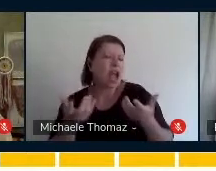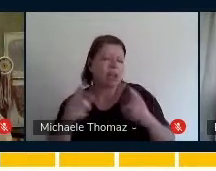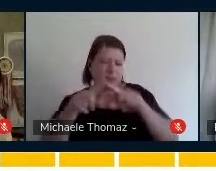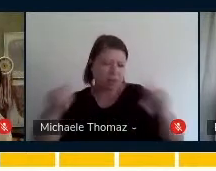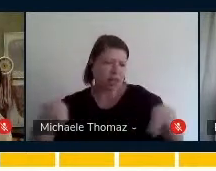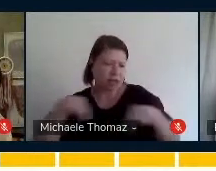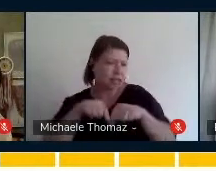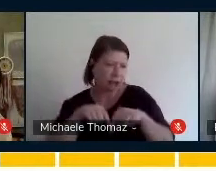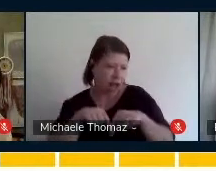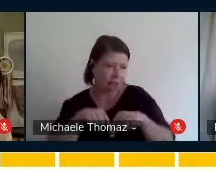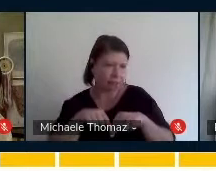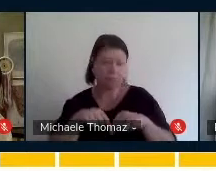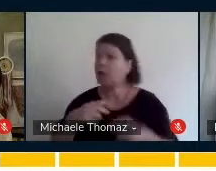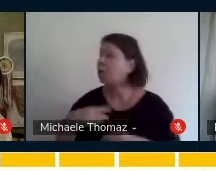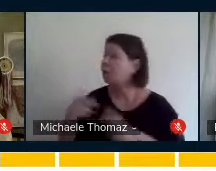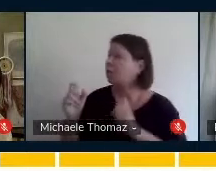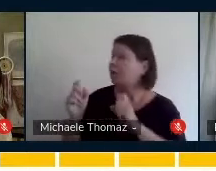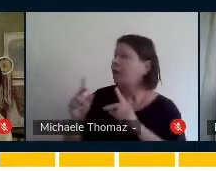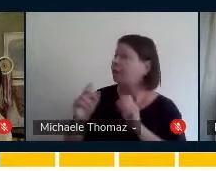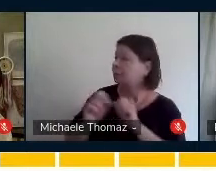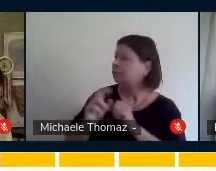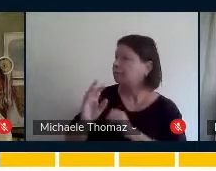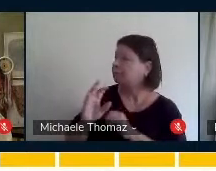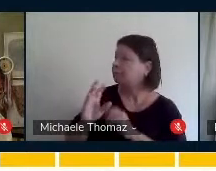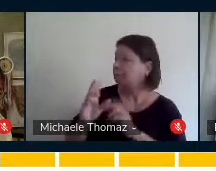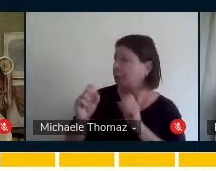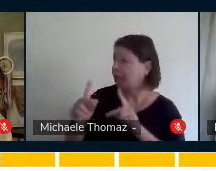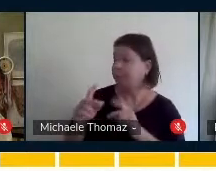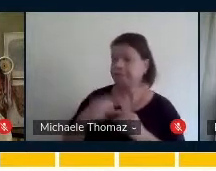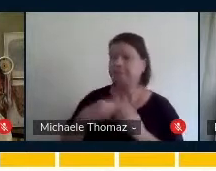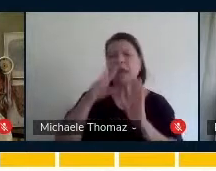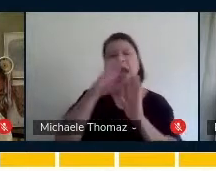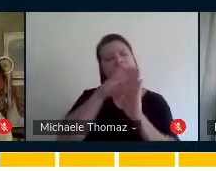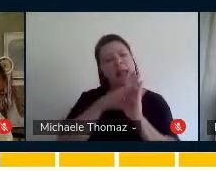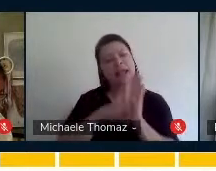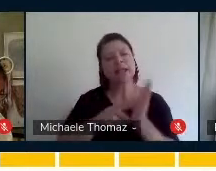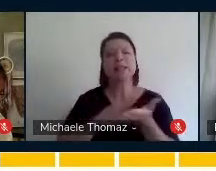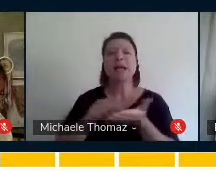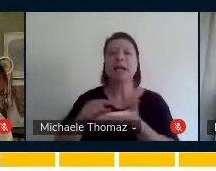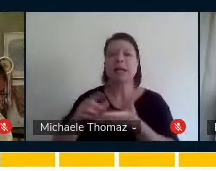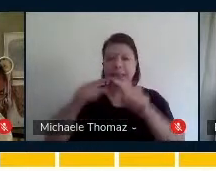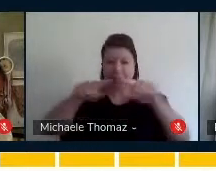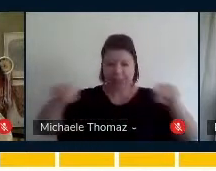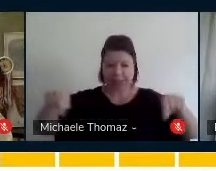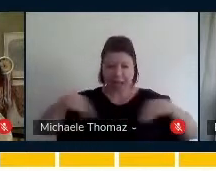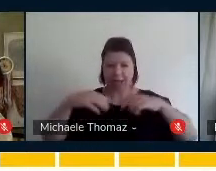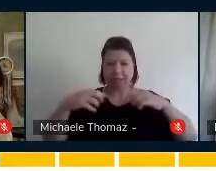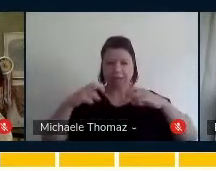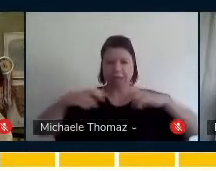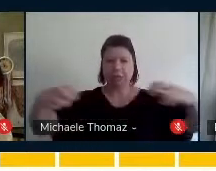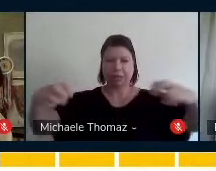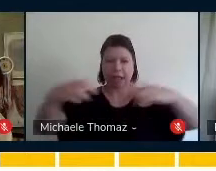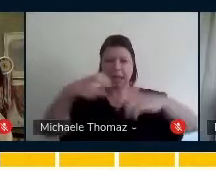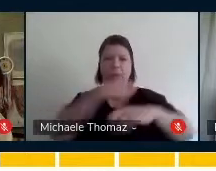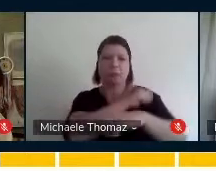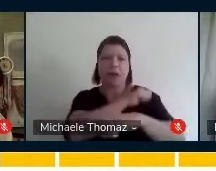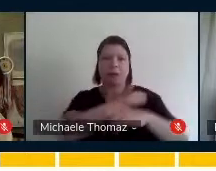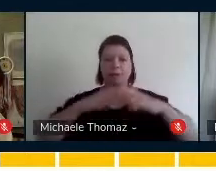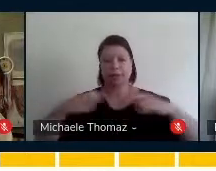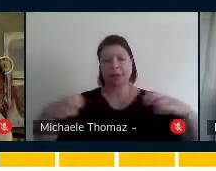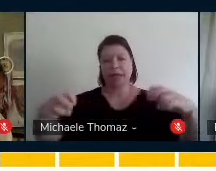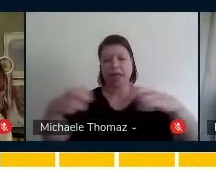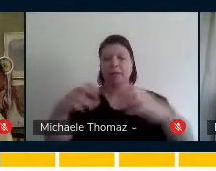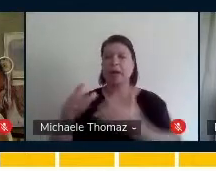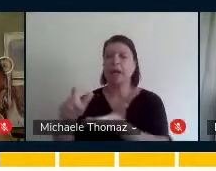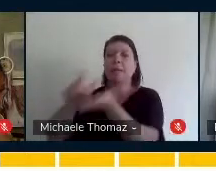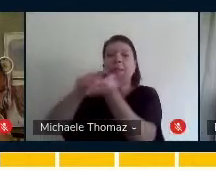Aí ela pega e eu estou vendo a lista passando, lá do outro lado, está indo e indo. falei assim, gente, cadê a lista para chegar aqui para a Paula